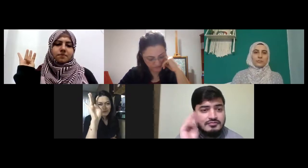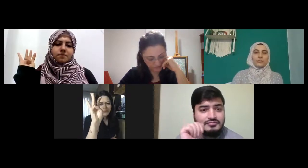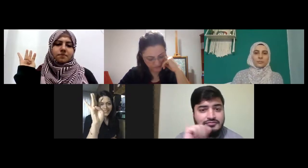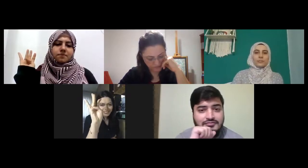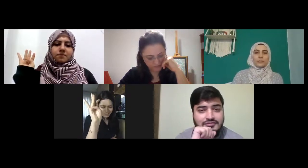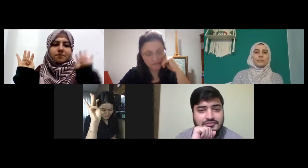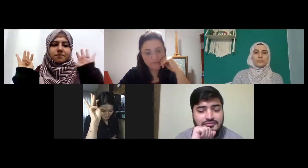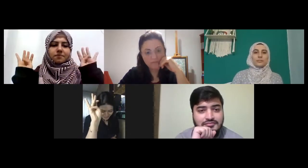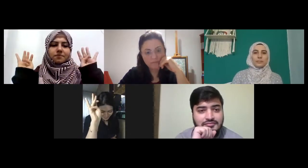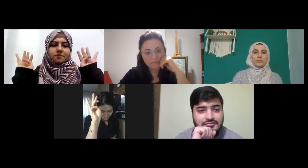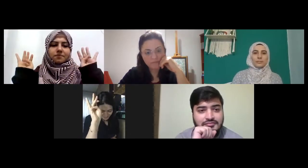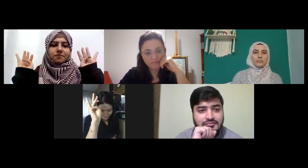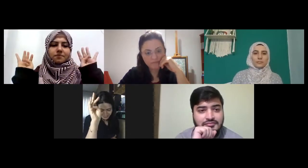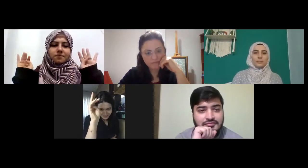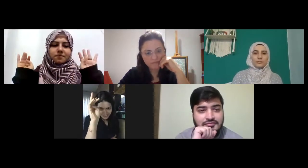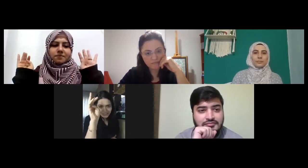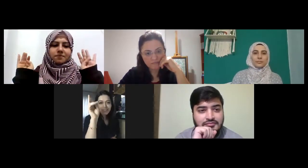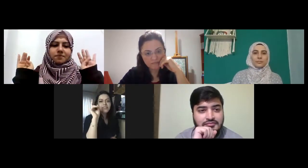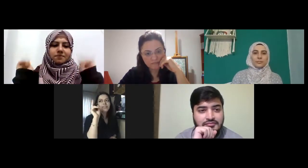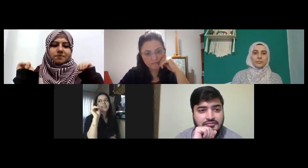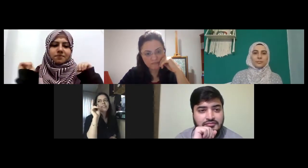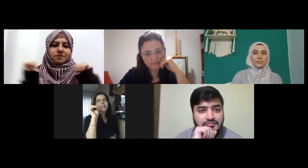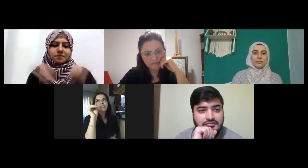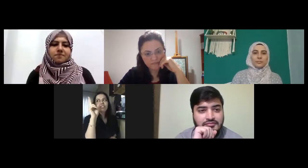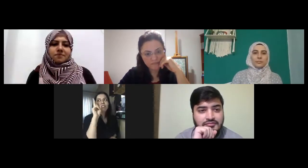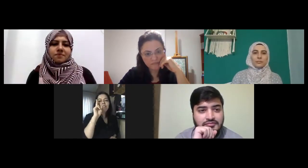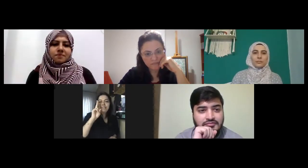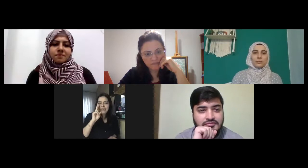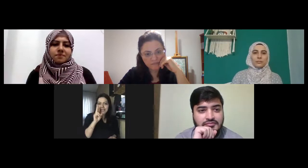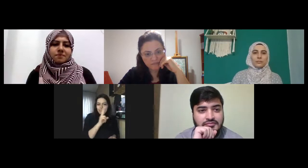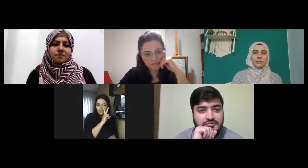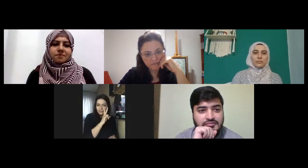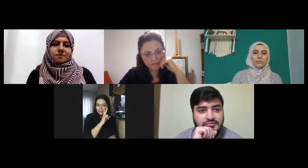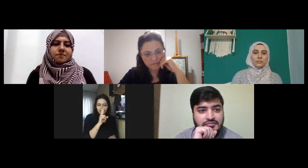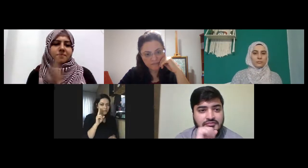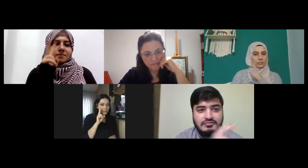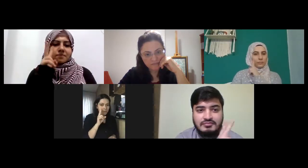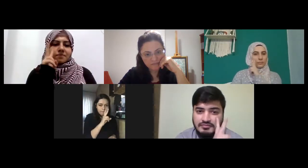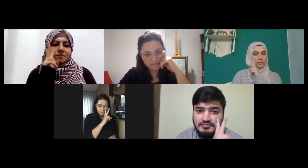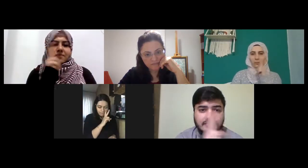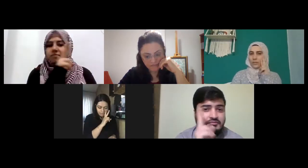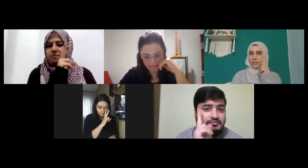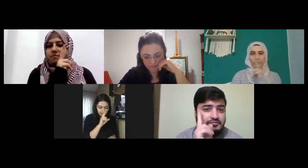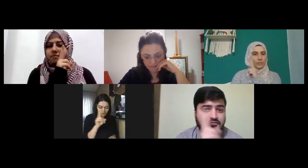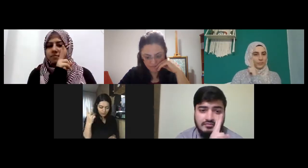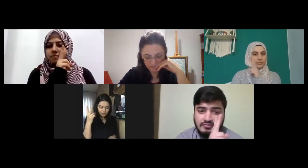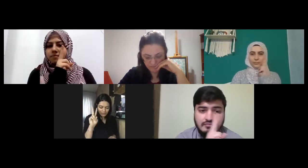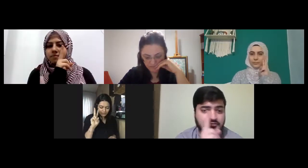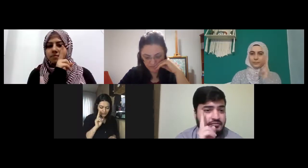nişanlı nişanlı teyze bu iki parmak